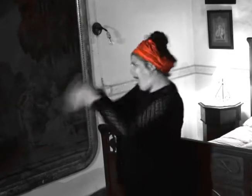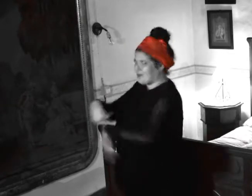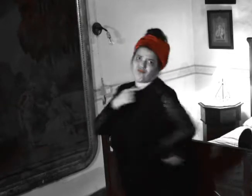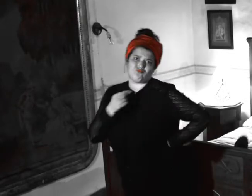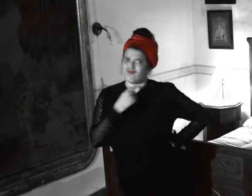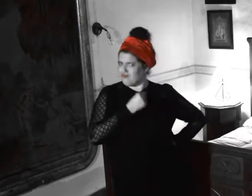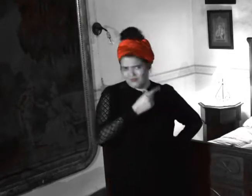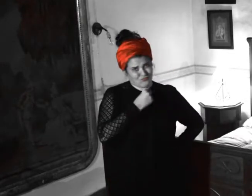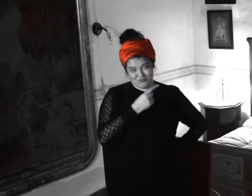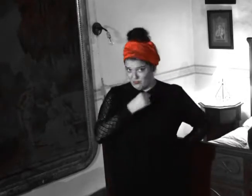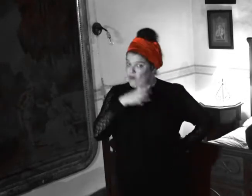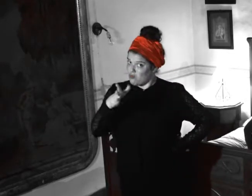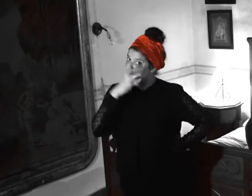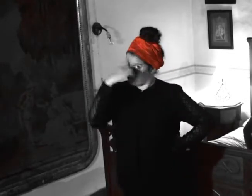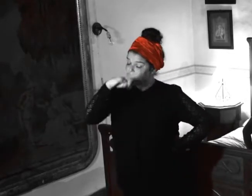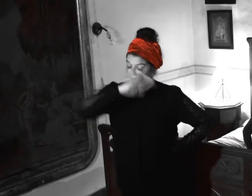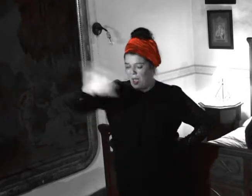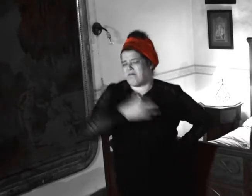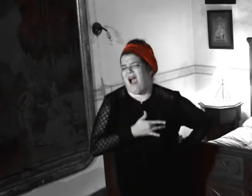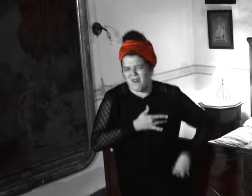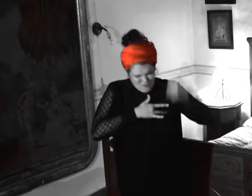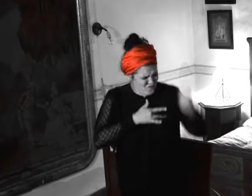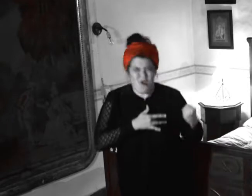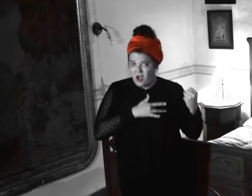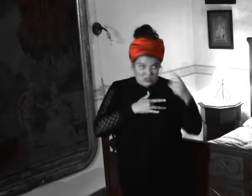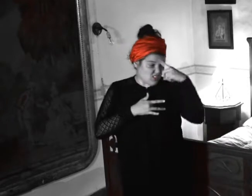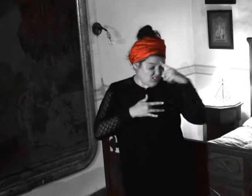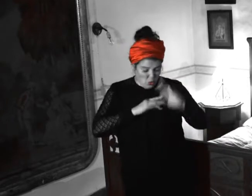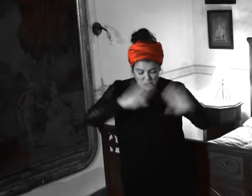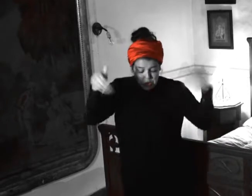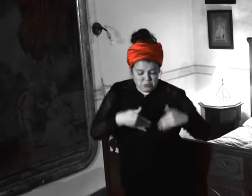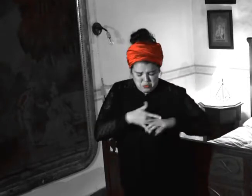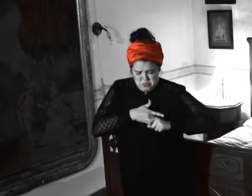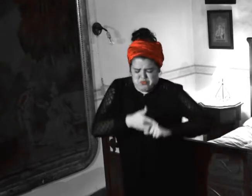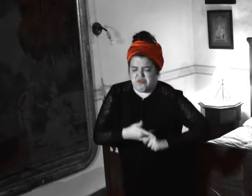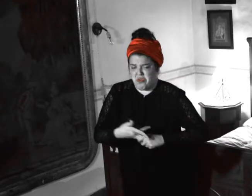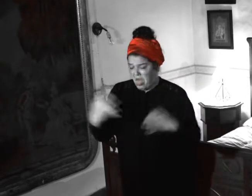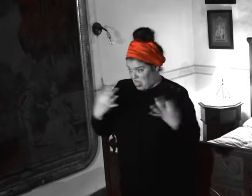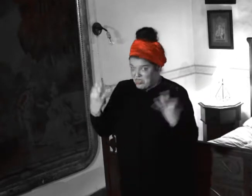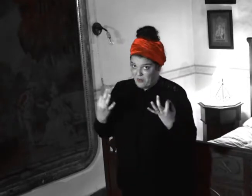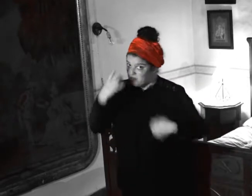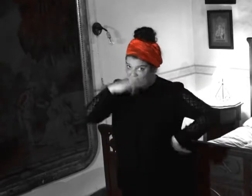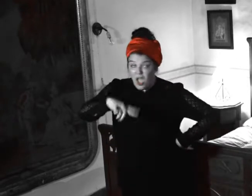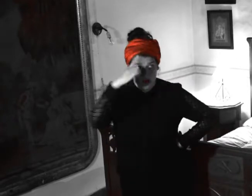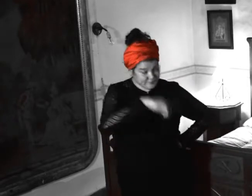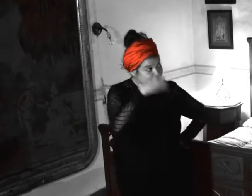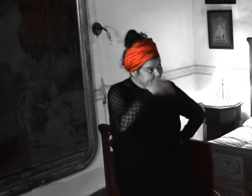se ponga remenda He repetido tantas veces, que lo tengo aquí implantado y ya me tengo que